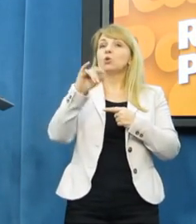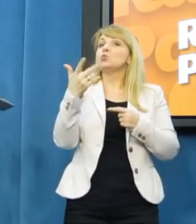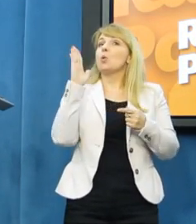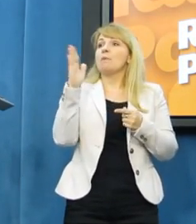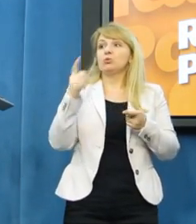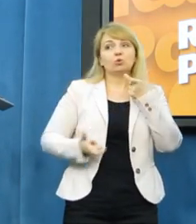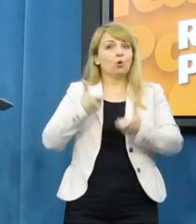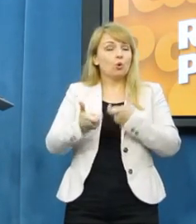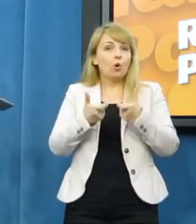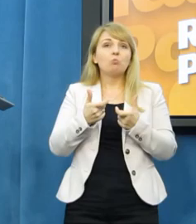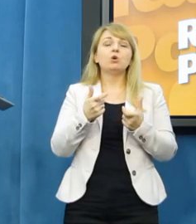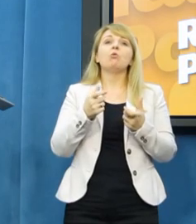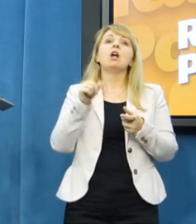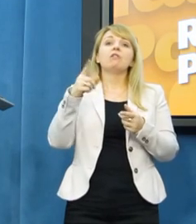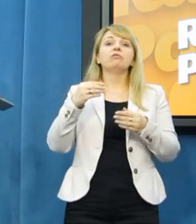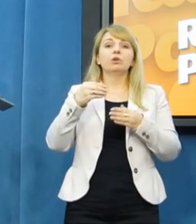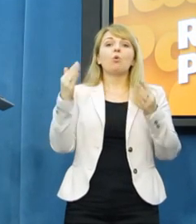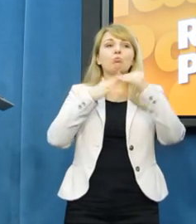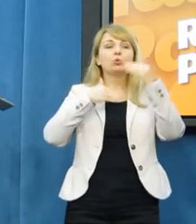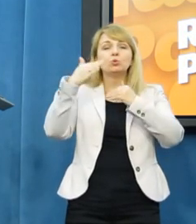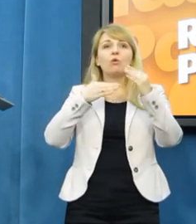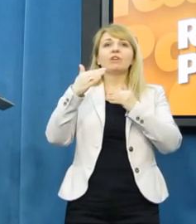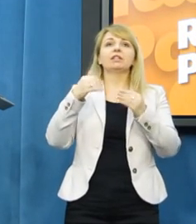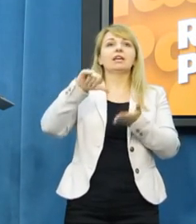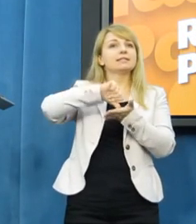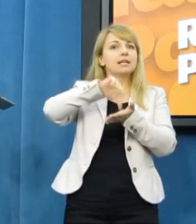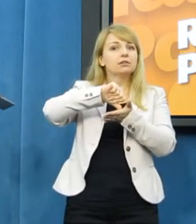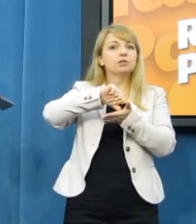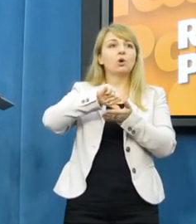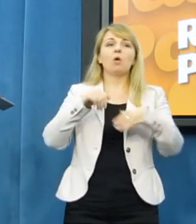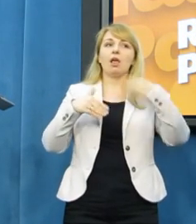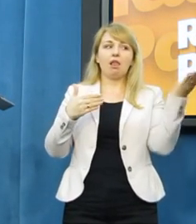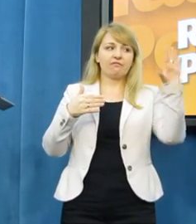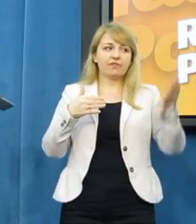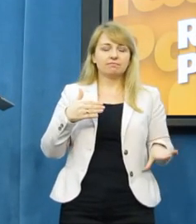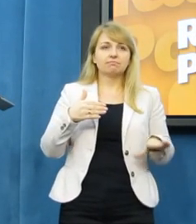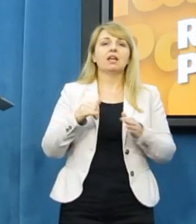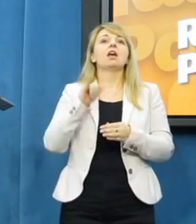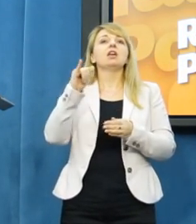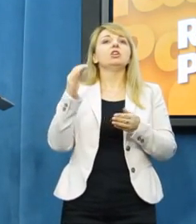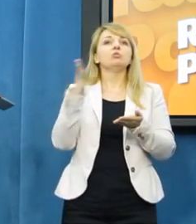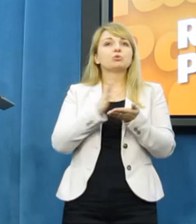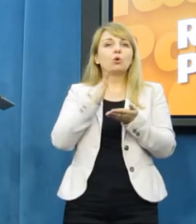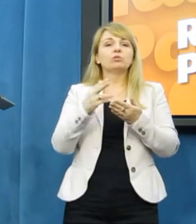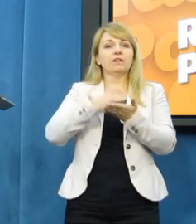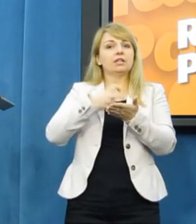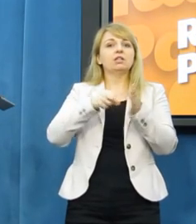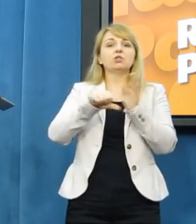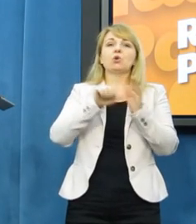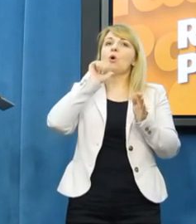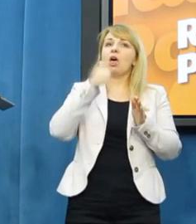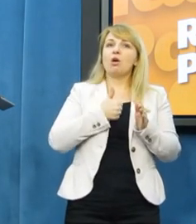w tworzenie Centrum Lewicy, w tworzenie list do Europy Parlamentu i w budowanie